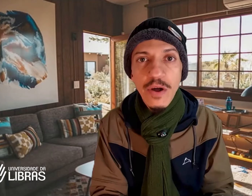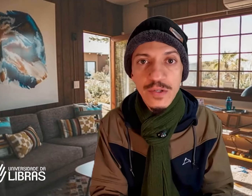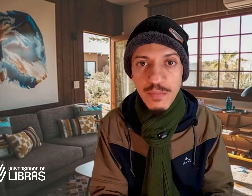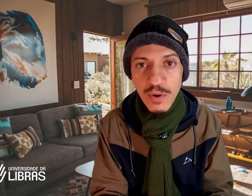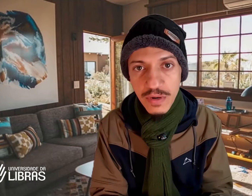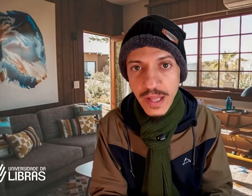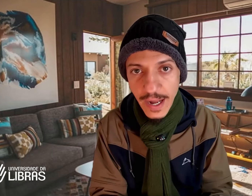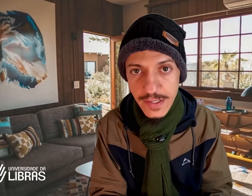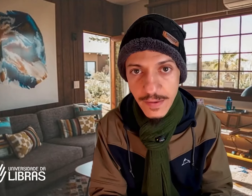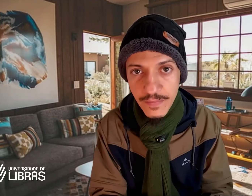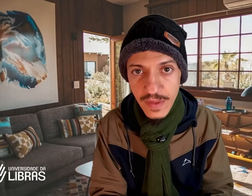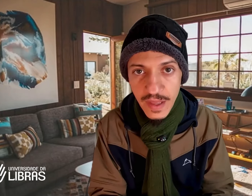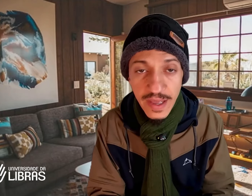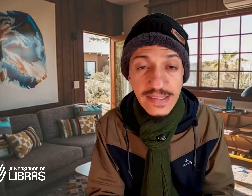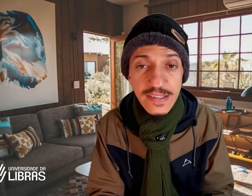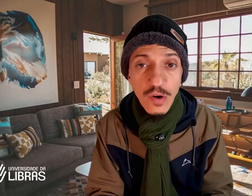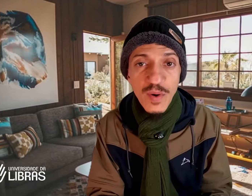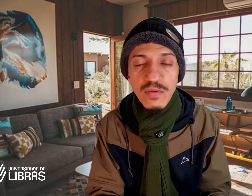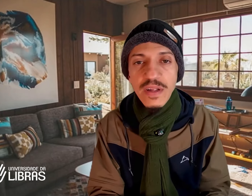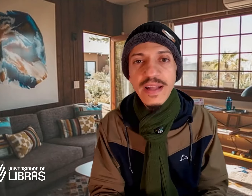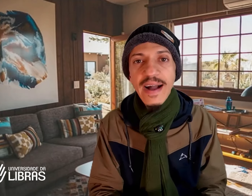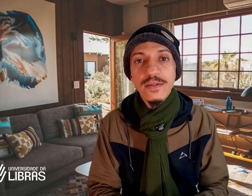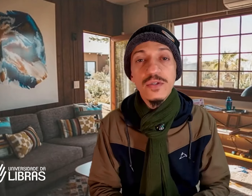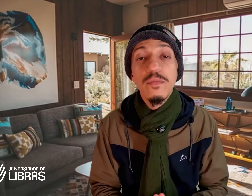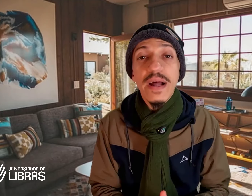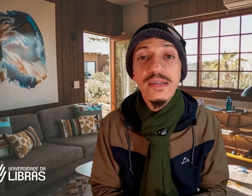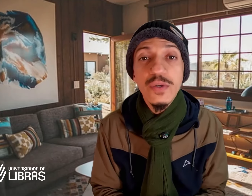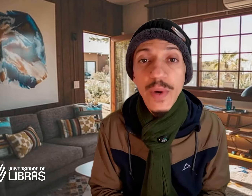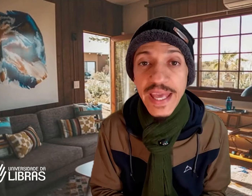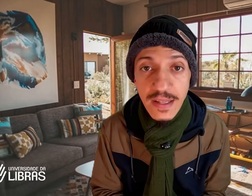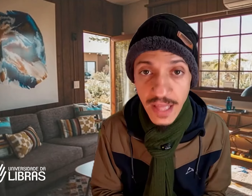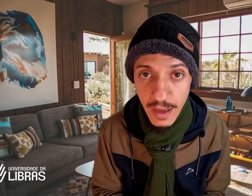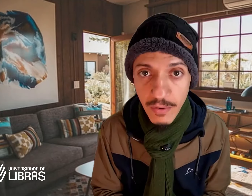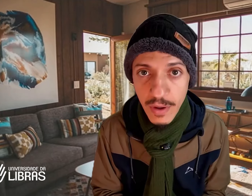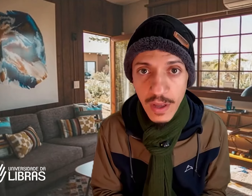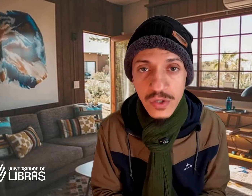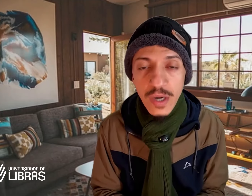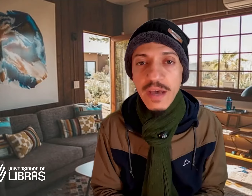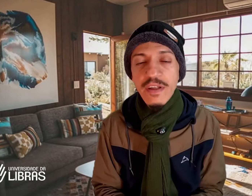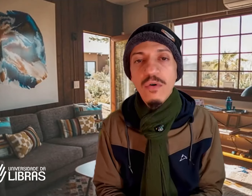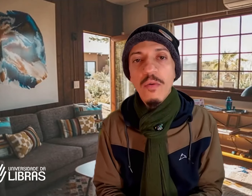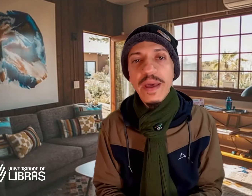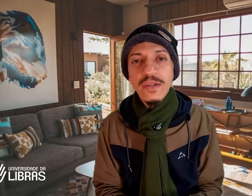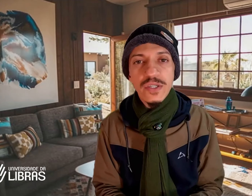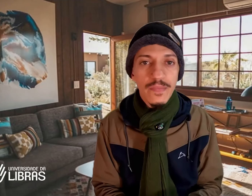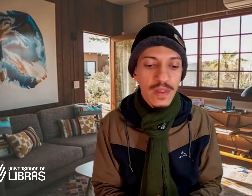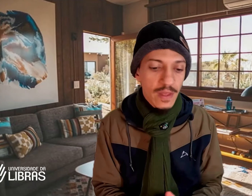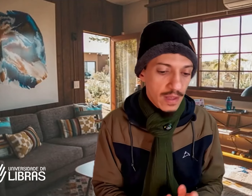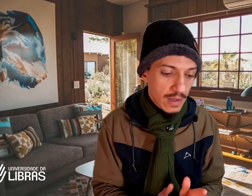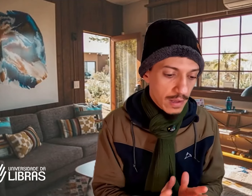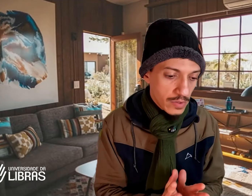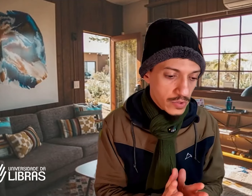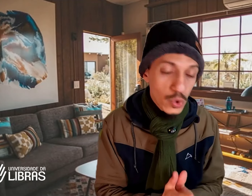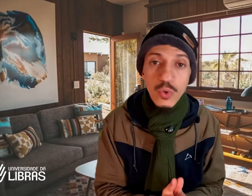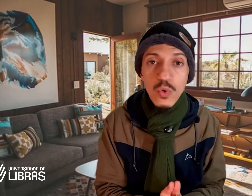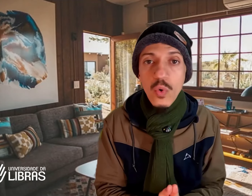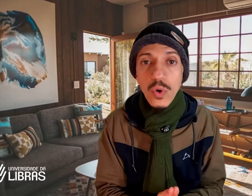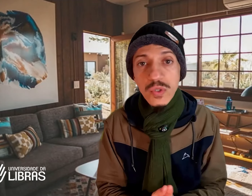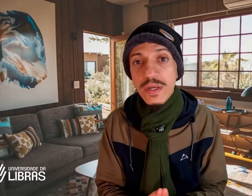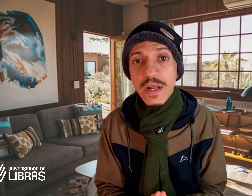oportunidades. Existem oportunidades no Brasil inteiro, só que eventualmente surge um concurso que não é